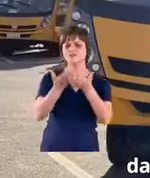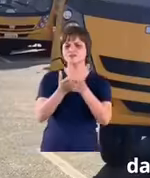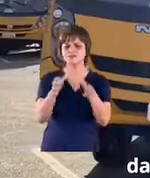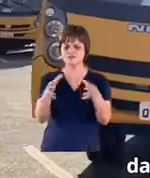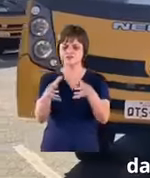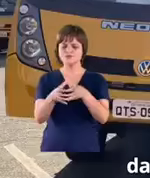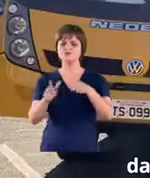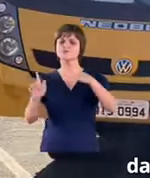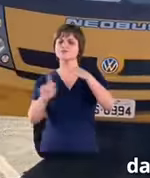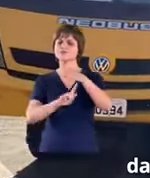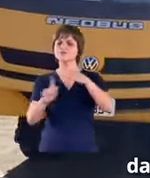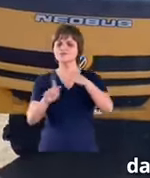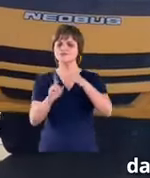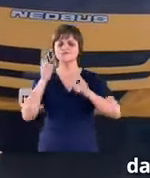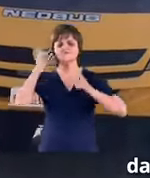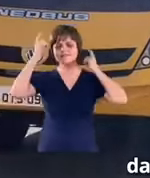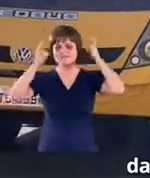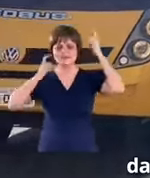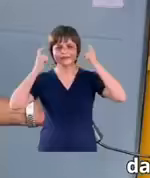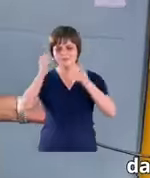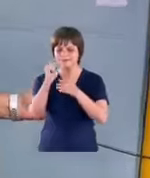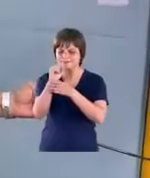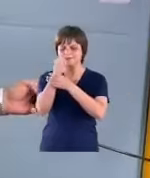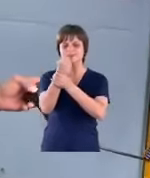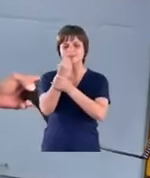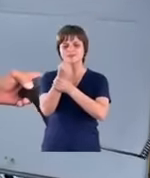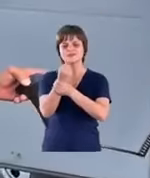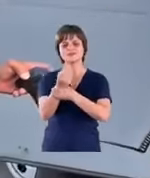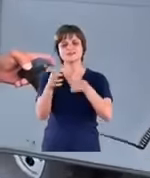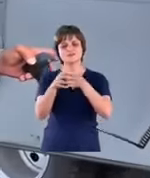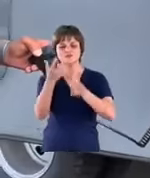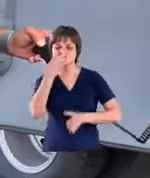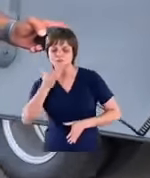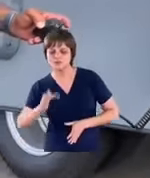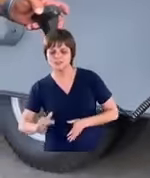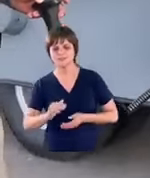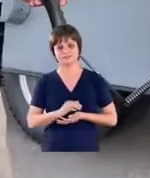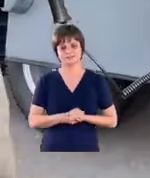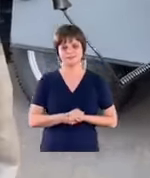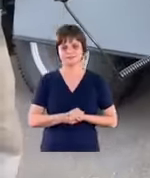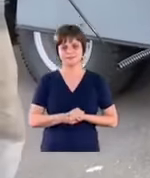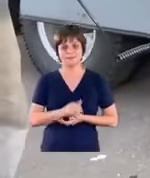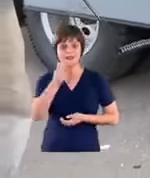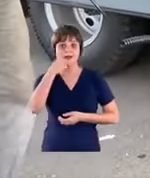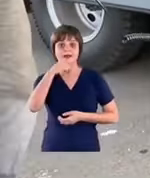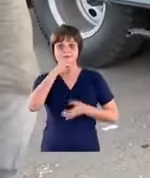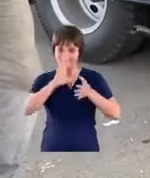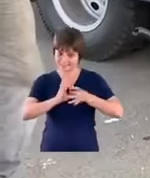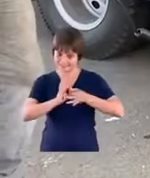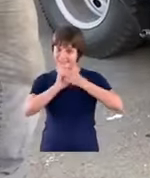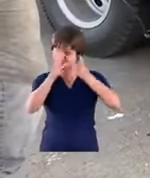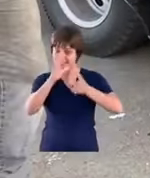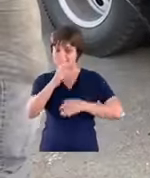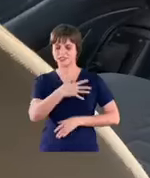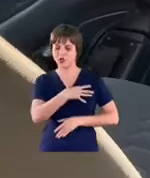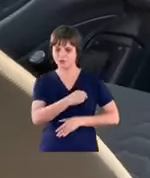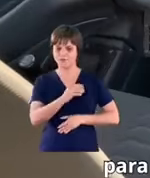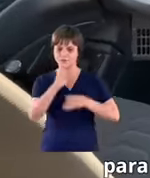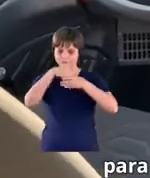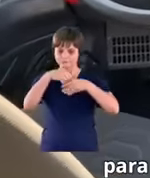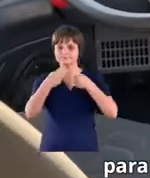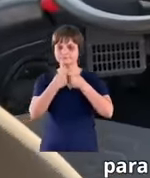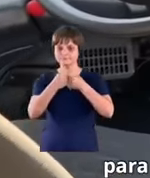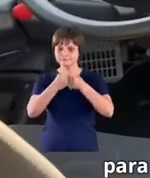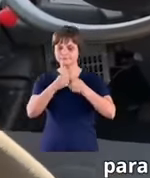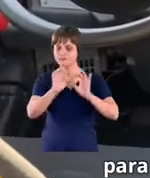das escolas, dos gestores preocupados com a segurança dessas crianças. A mãe que entrega seu filho